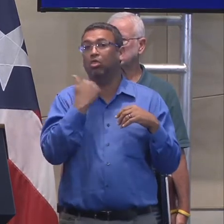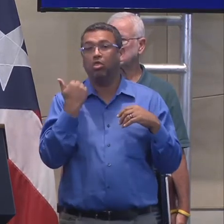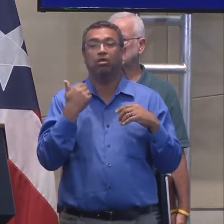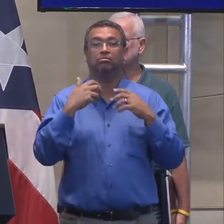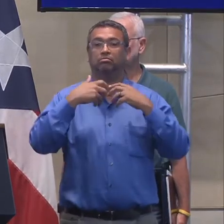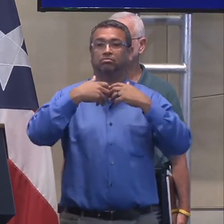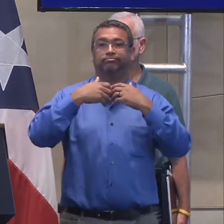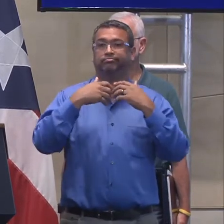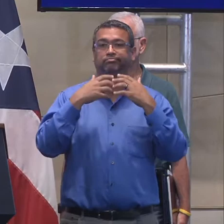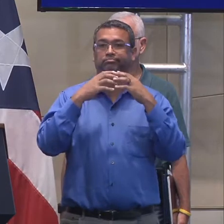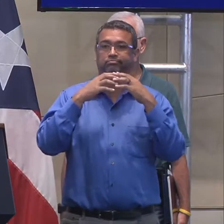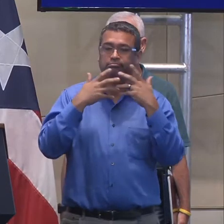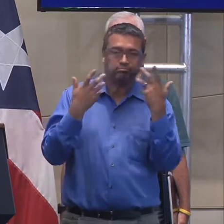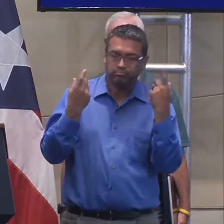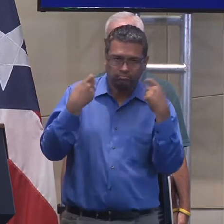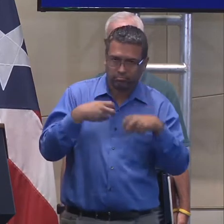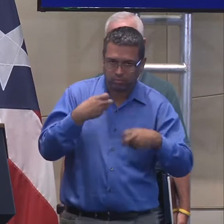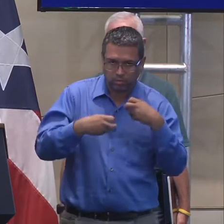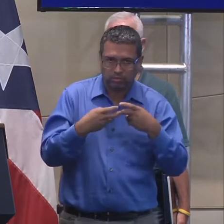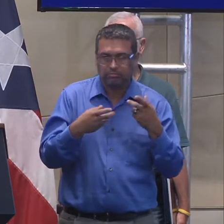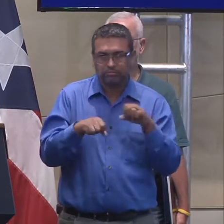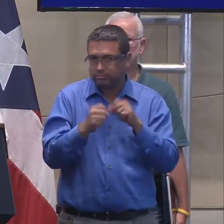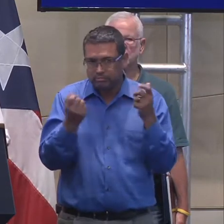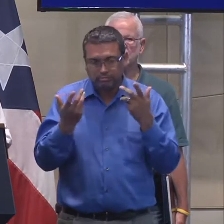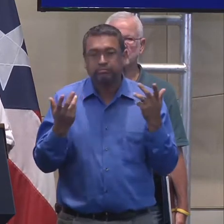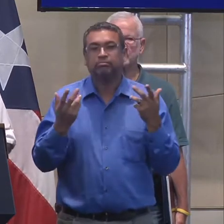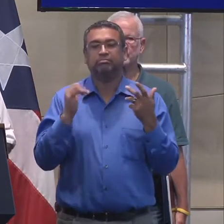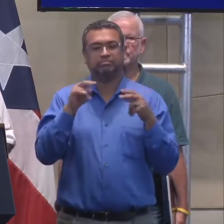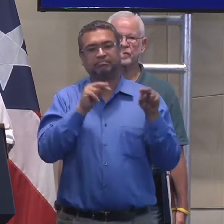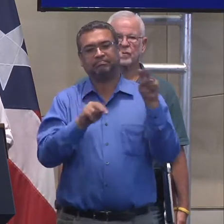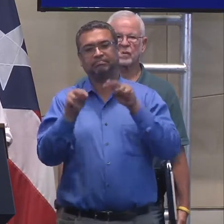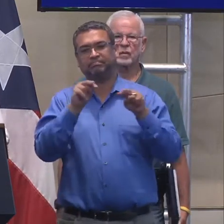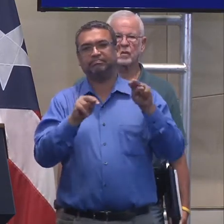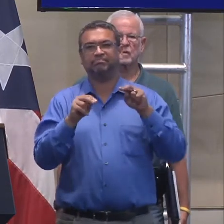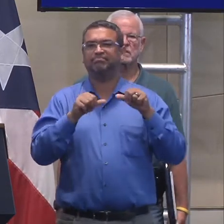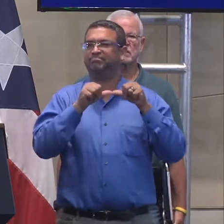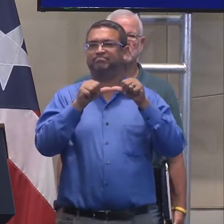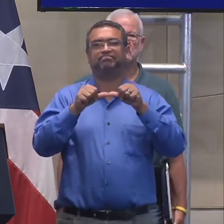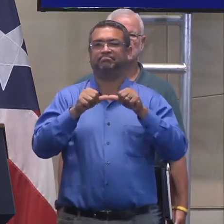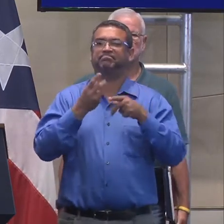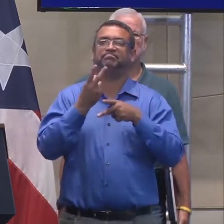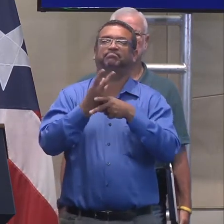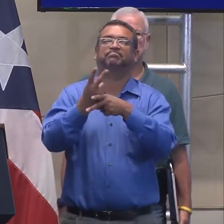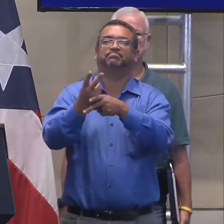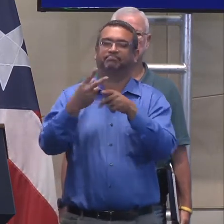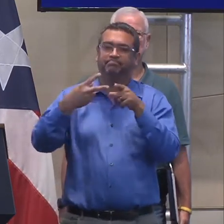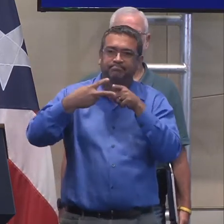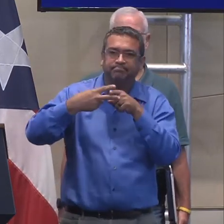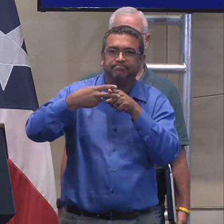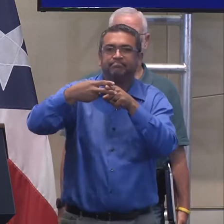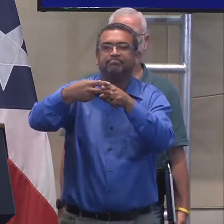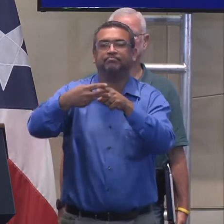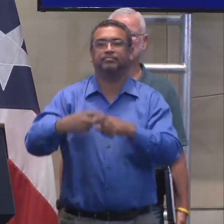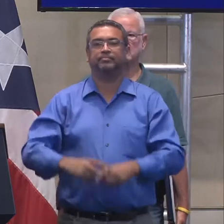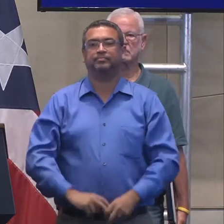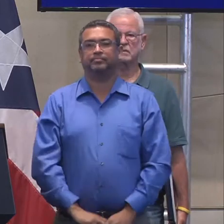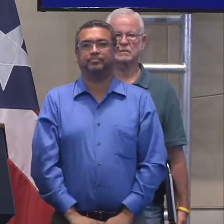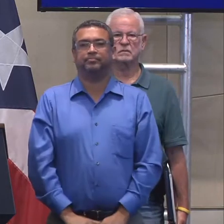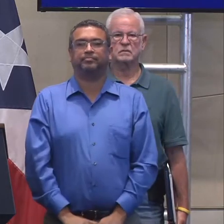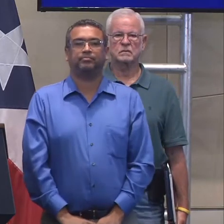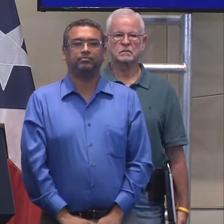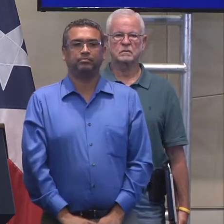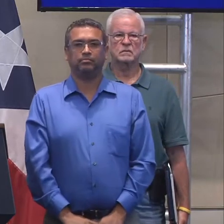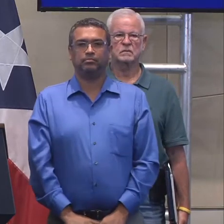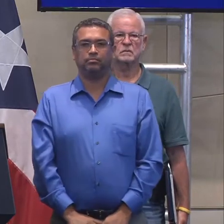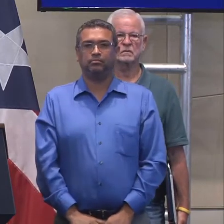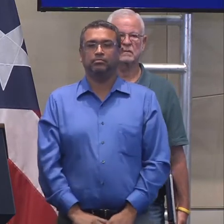prevención de ello con el mantenimiento. De la misma forma, lo que van a ser las carpas y